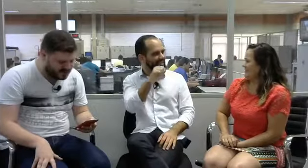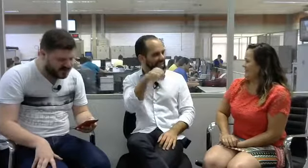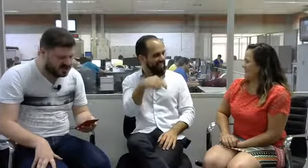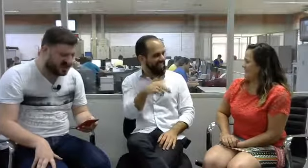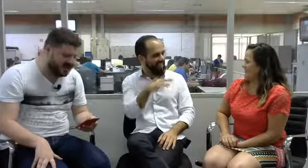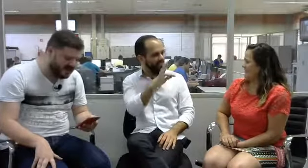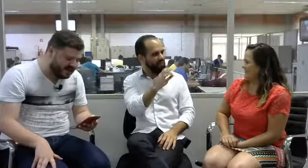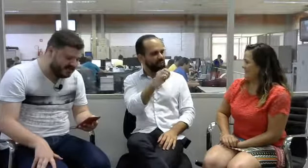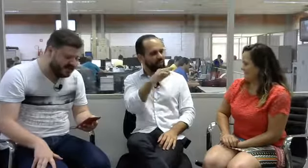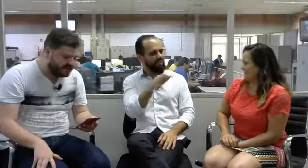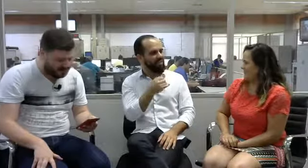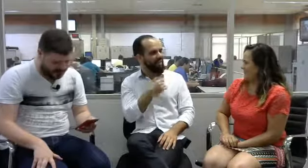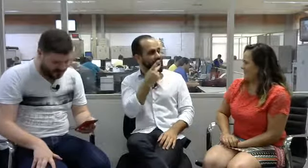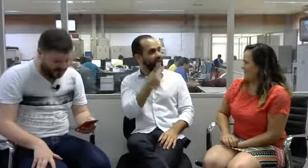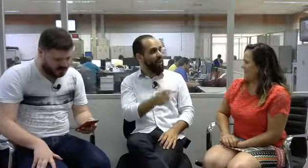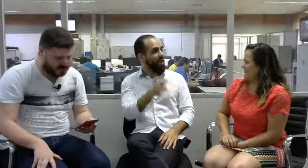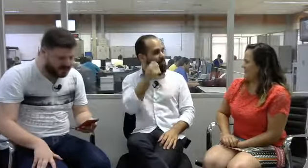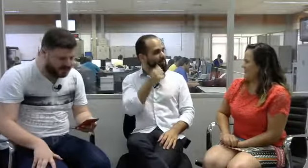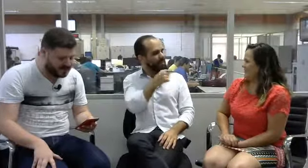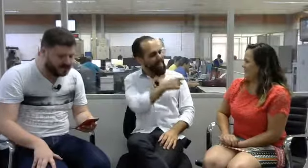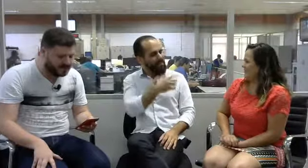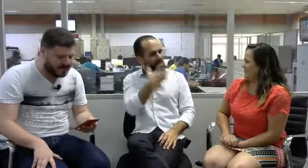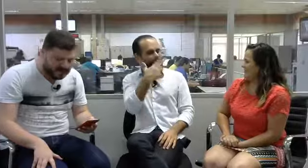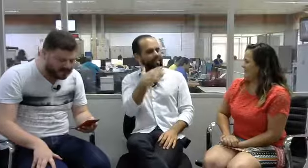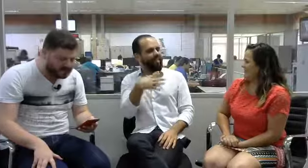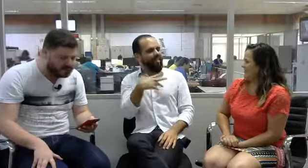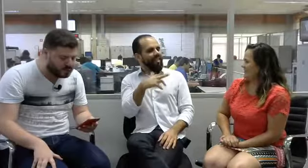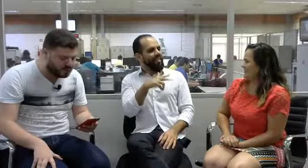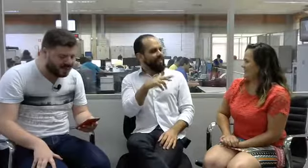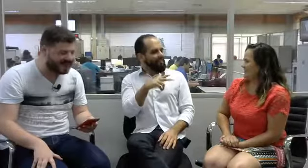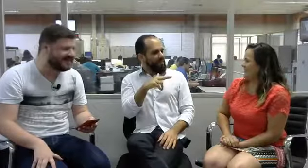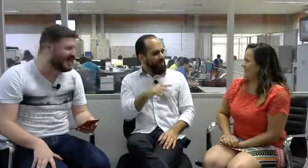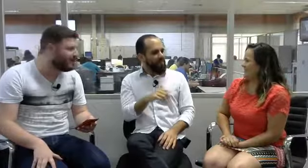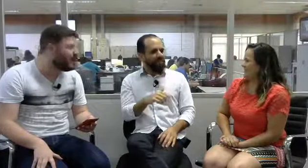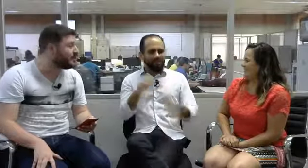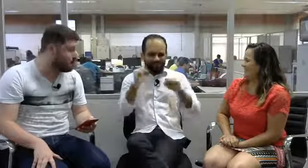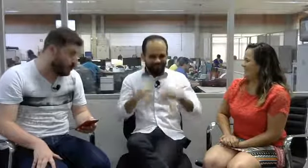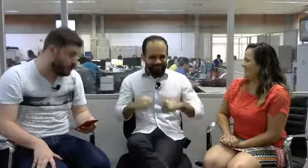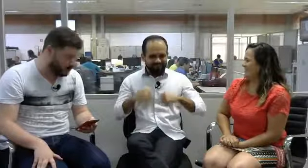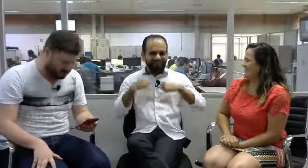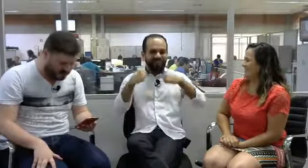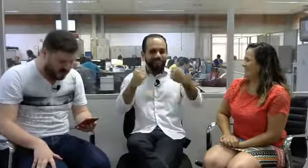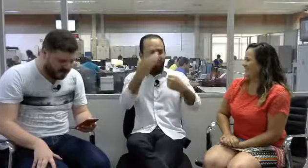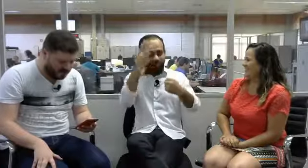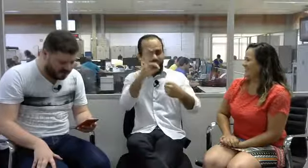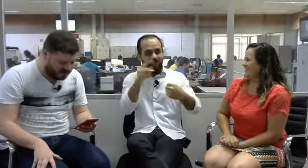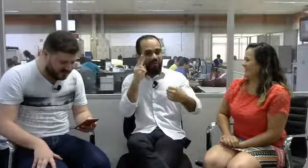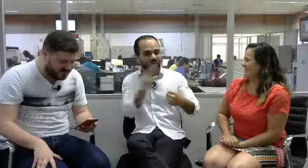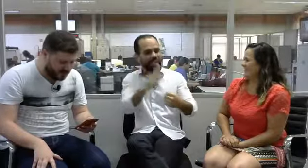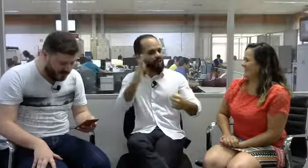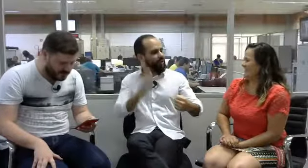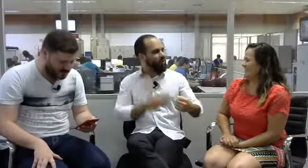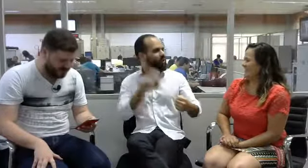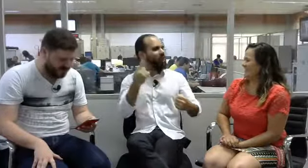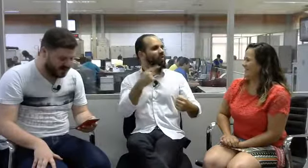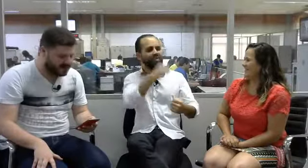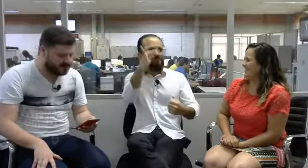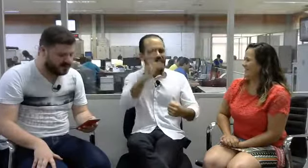Jaqueline Minha Irmã. Sempre superando e surpreendendo a todos. Você vai longe. Simone